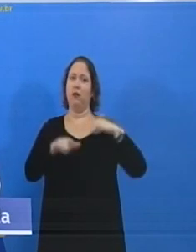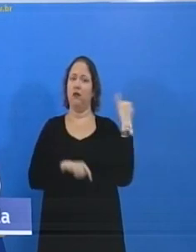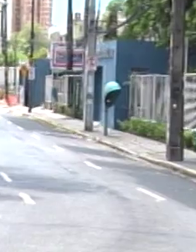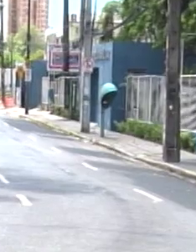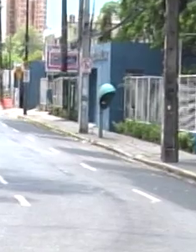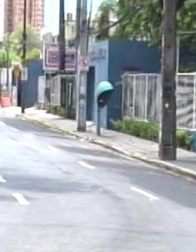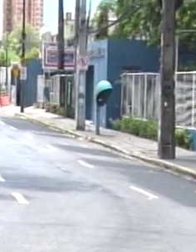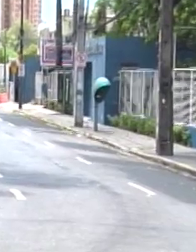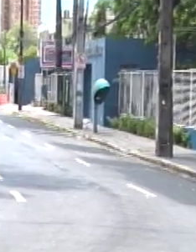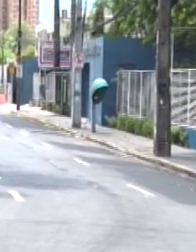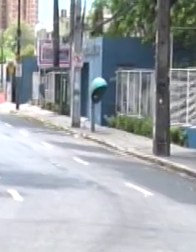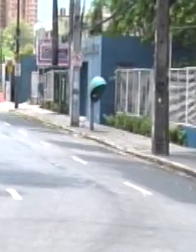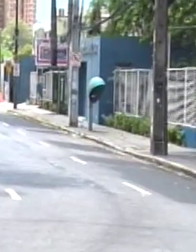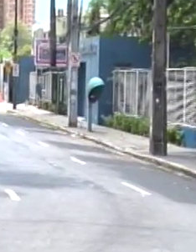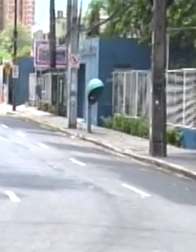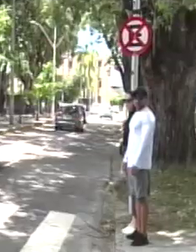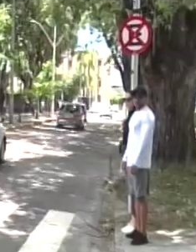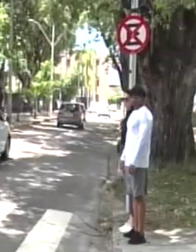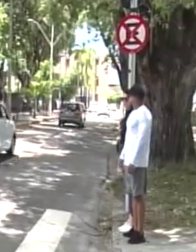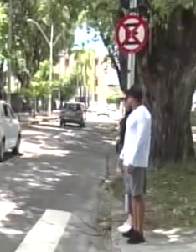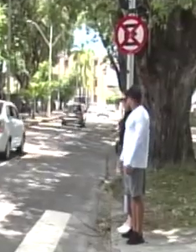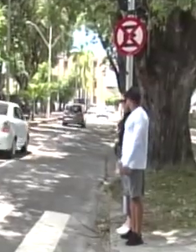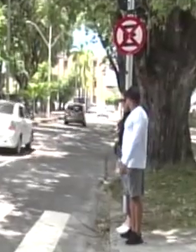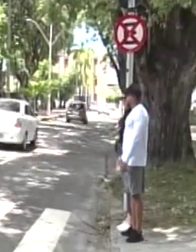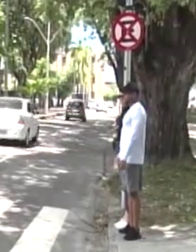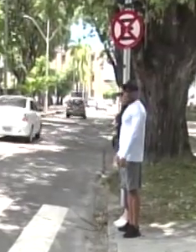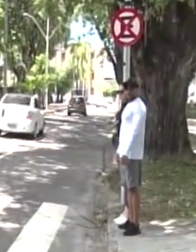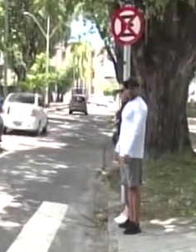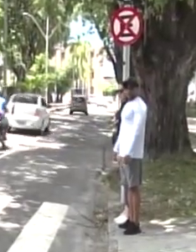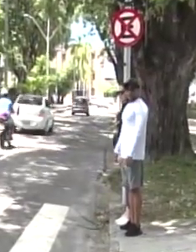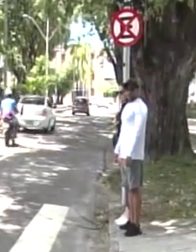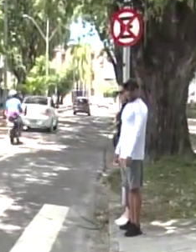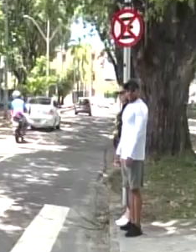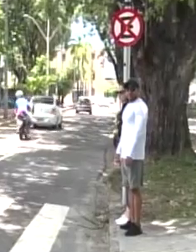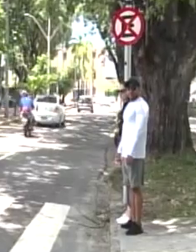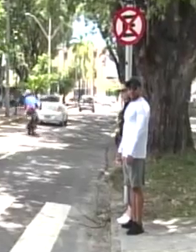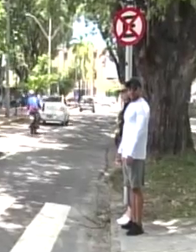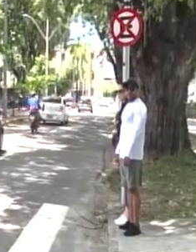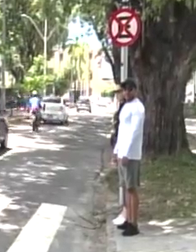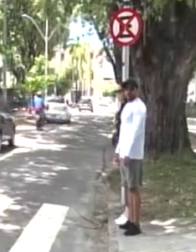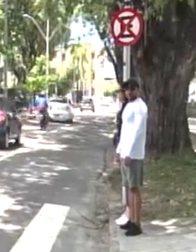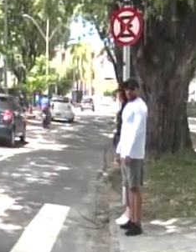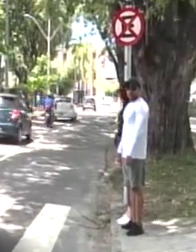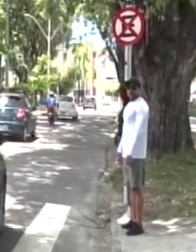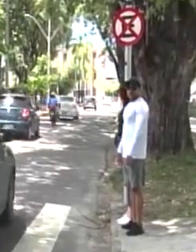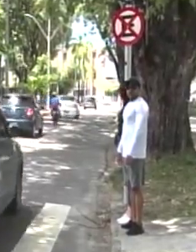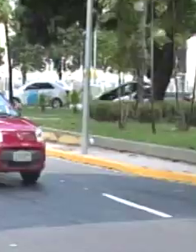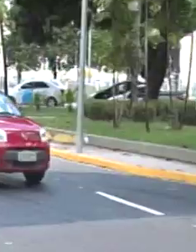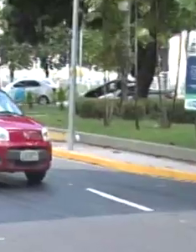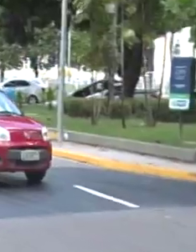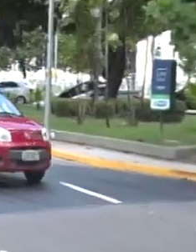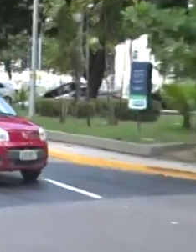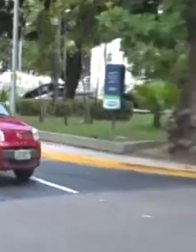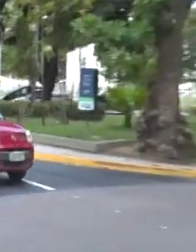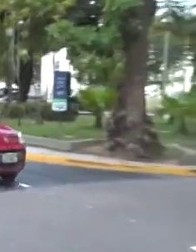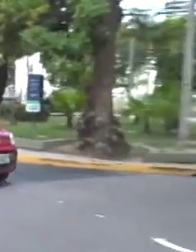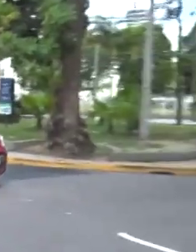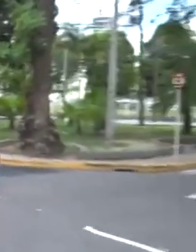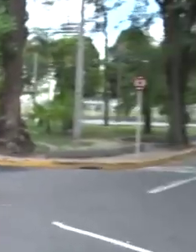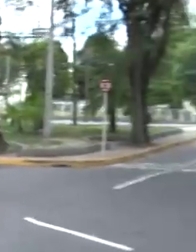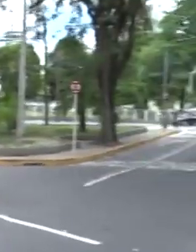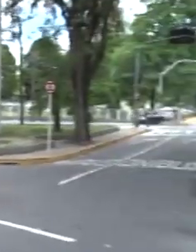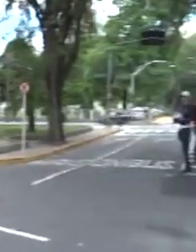adiantou que os veículos de transporte de aplicativo também estão sujeitos ao rodízio. Só podem circular